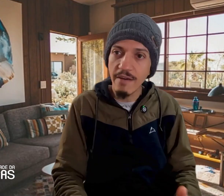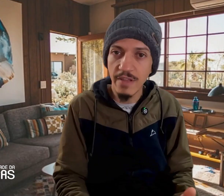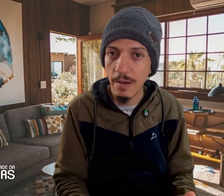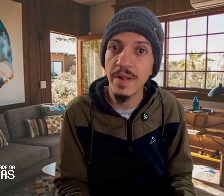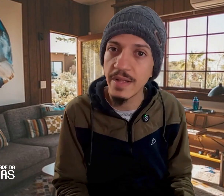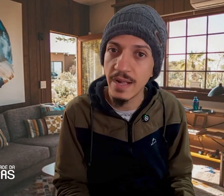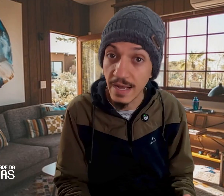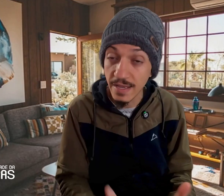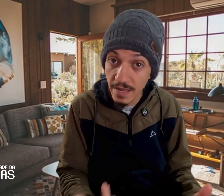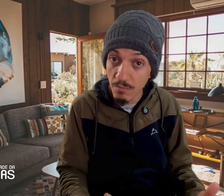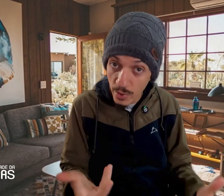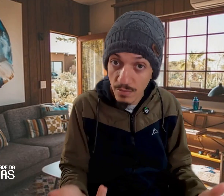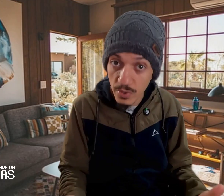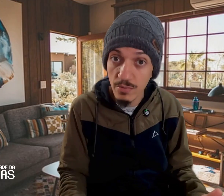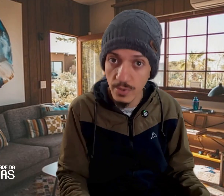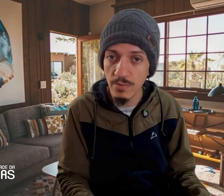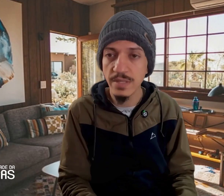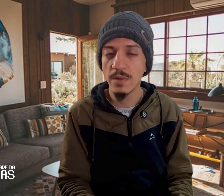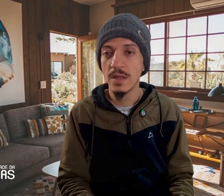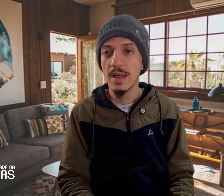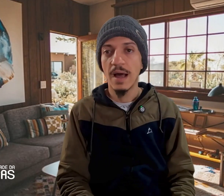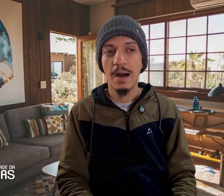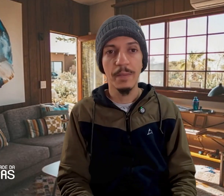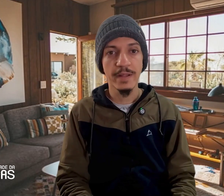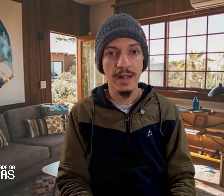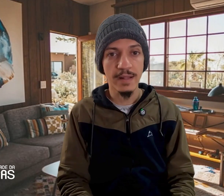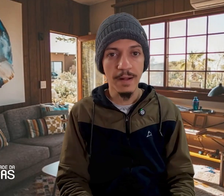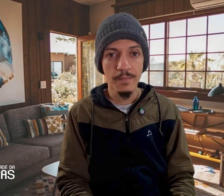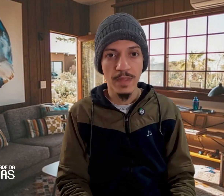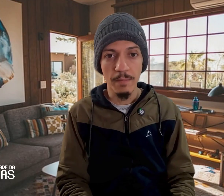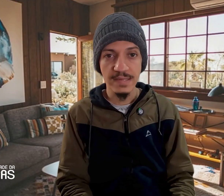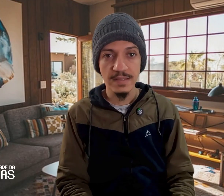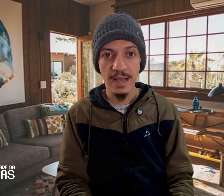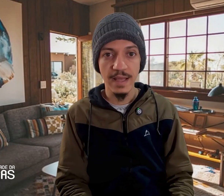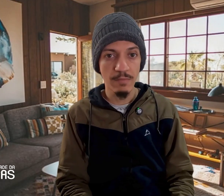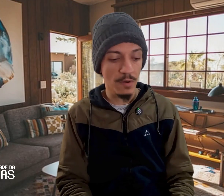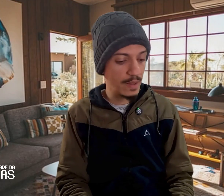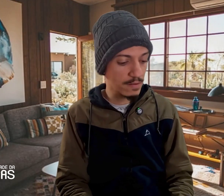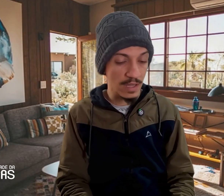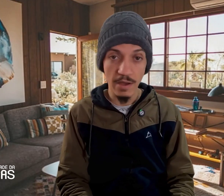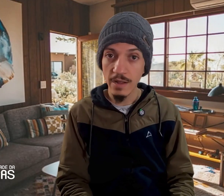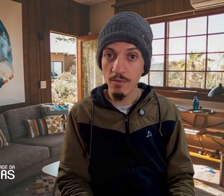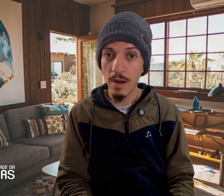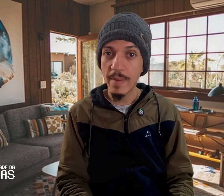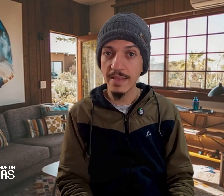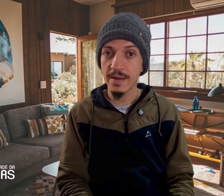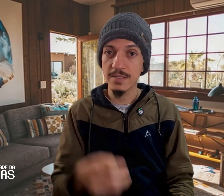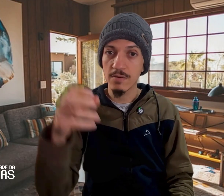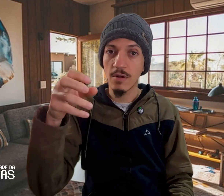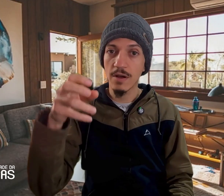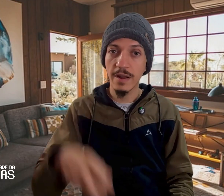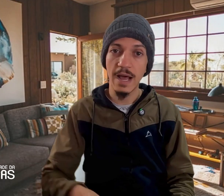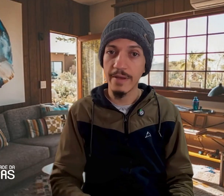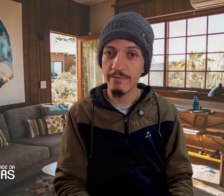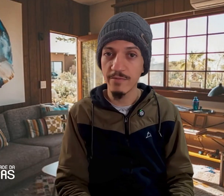em aprender a nadar, eu queria muito, muito, muito mesmo. Aprender a nadar, mas até aquele momento ali era igual uma pedra, que você coloca na água e afunda.